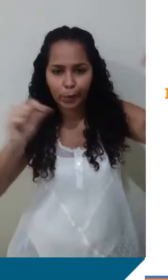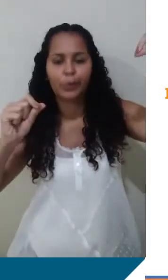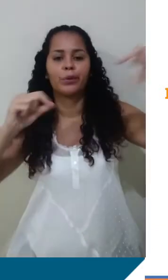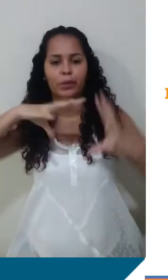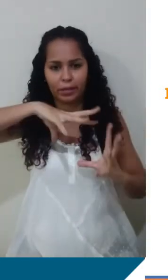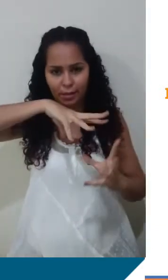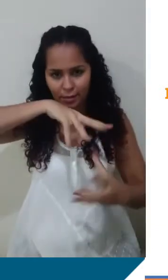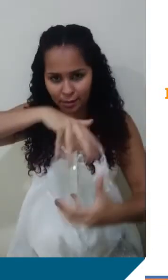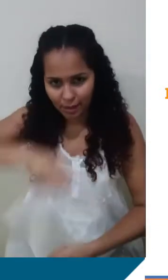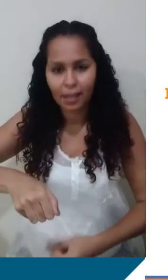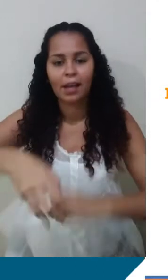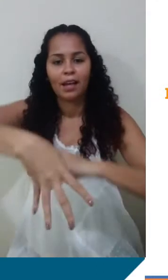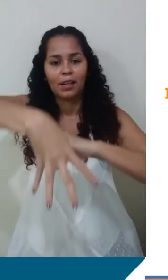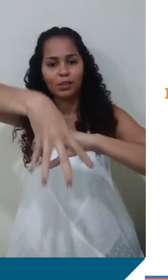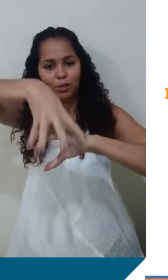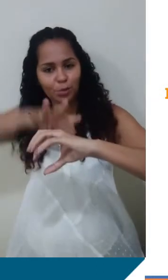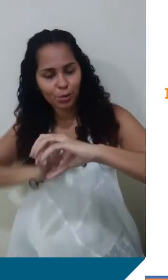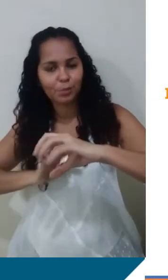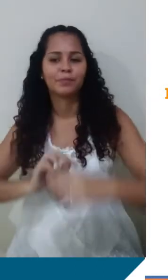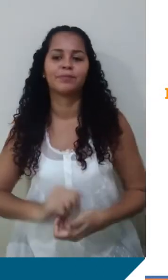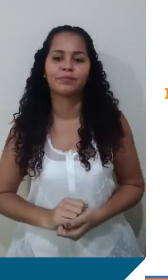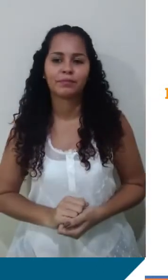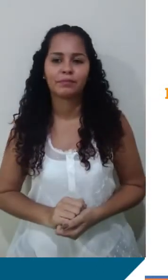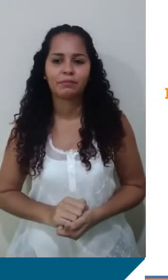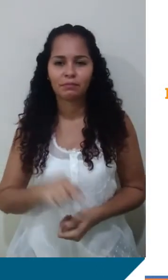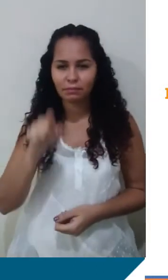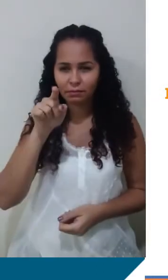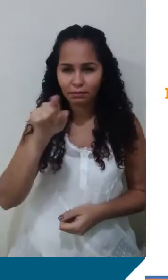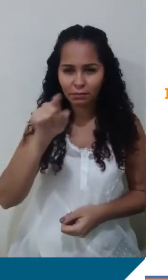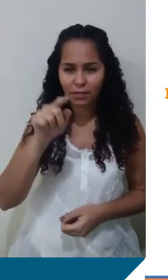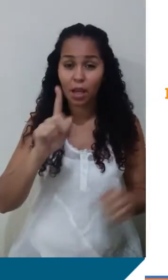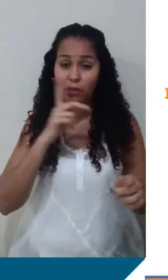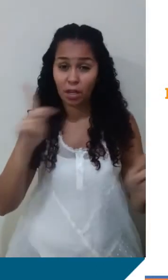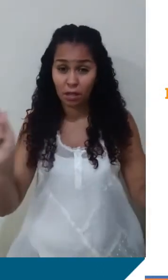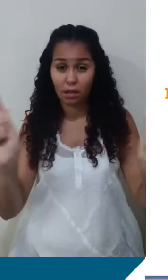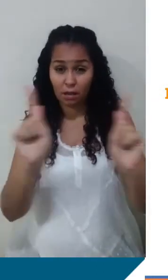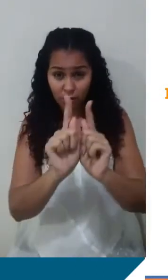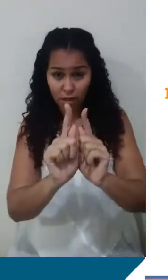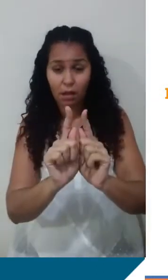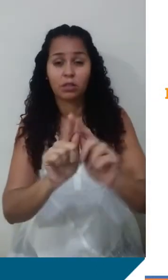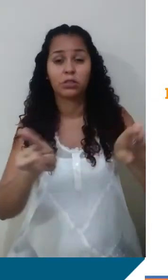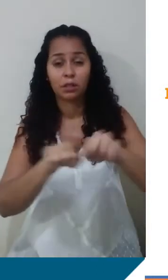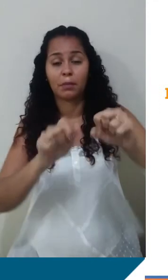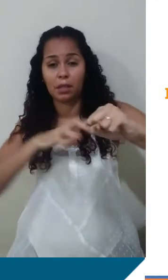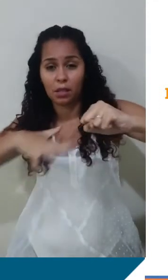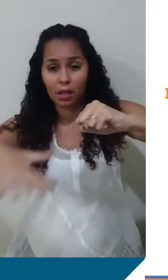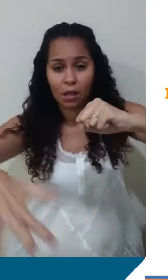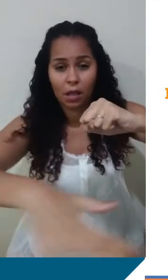Júpiter, ok? Aqui, mais o que eu falei, gravidades e órbitas, que falam sobre as interações aqui do Sol, da